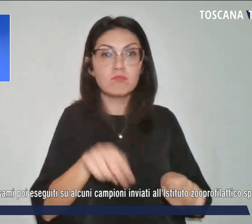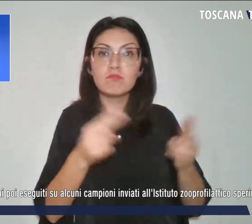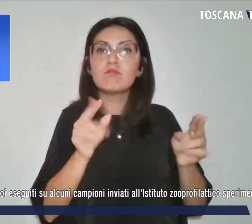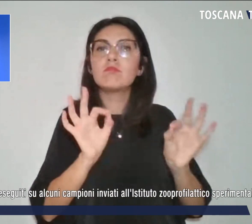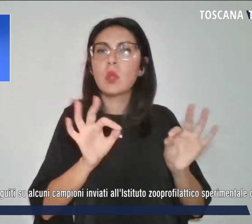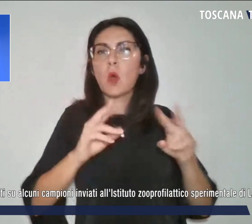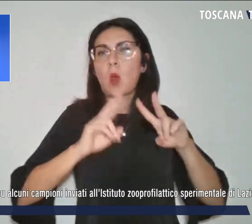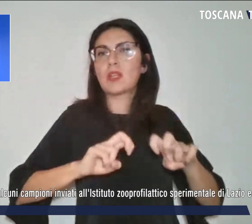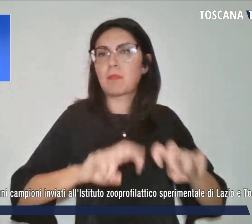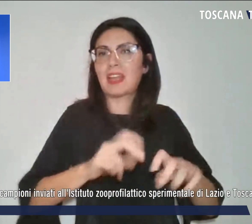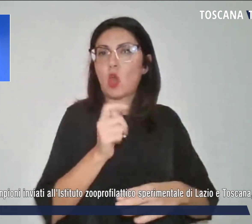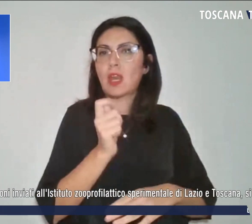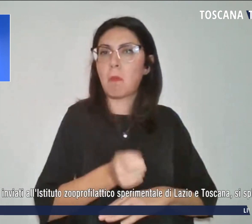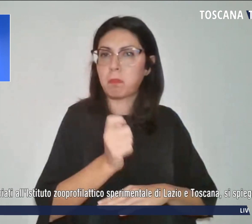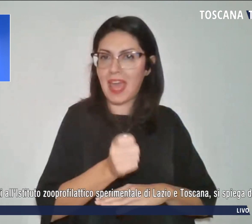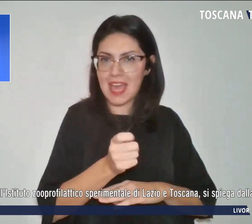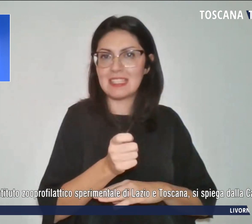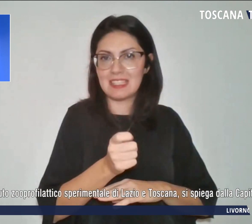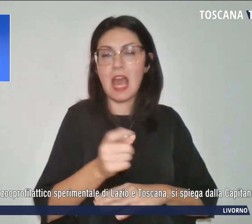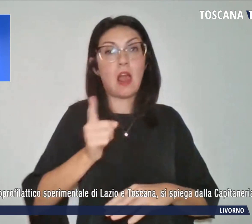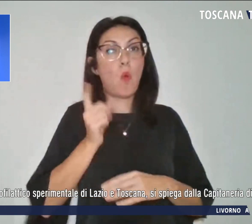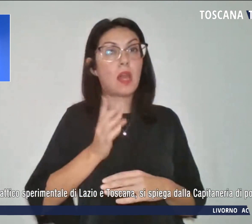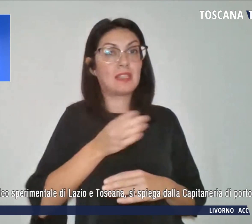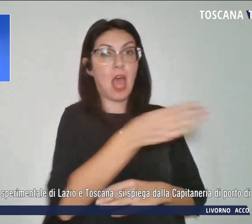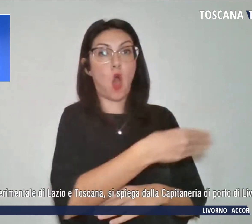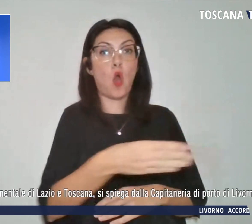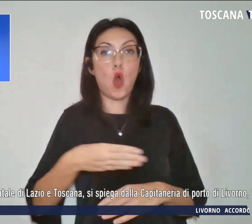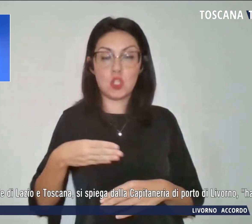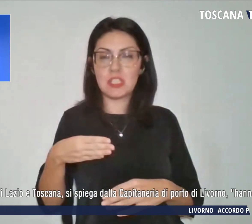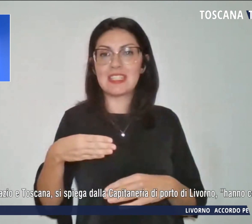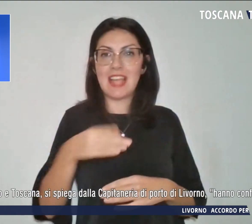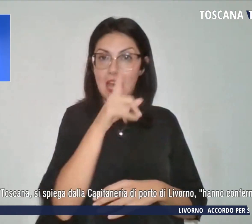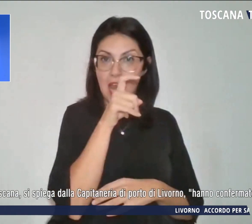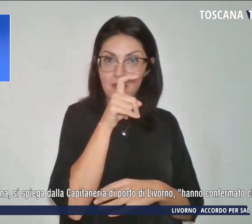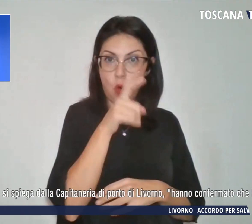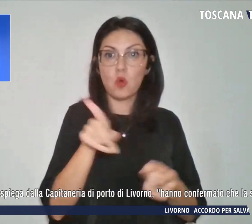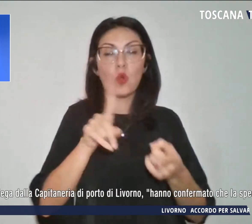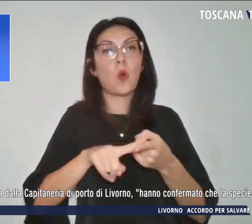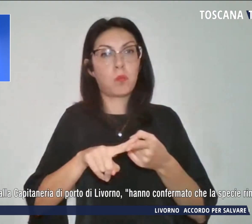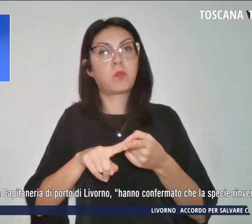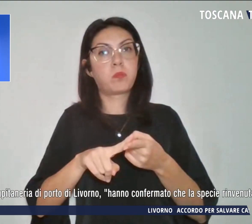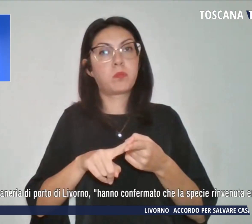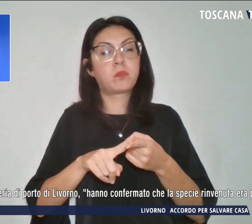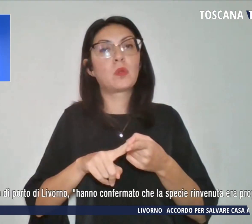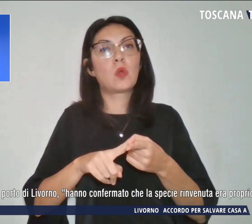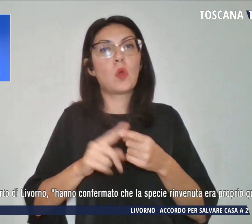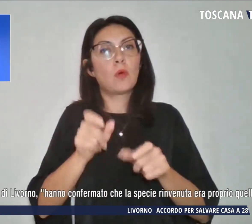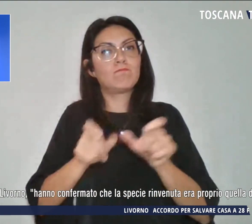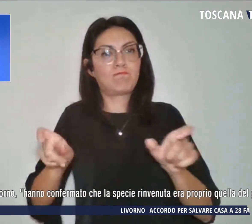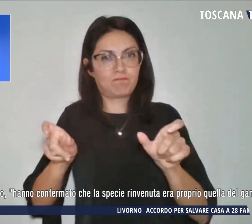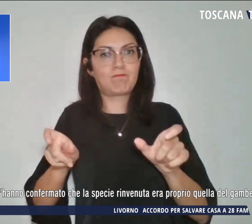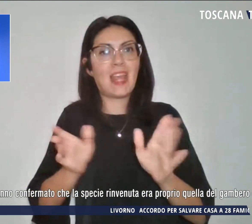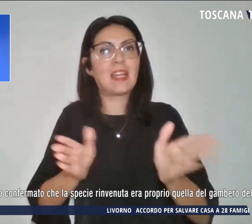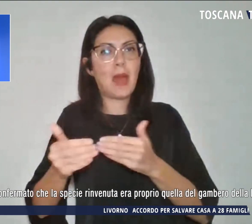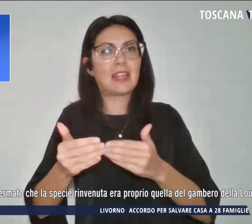Guardia Costiera di Livorno e dei funzionari del Dipartimento della Prevenzione Unità Sicurezza